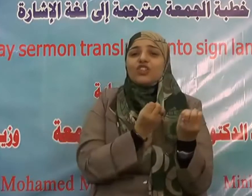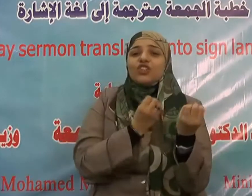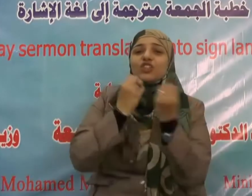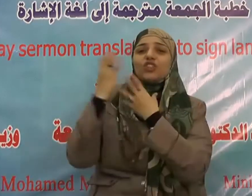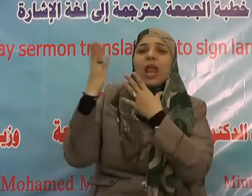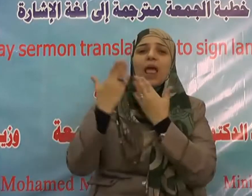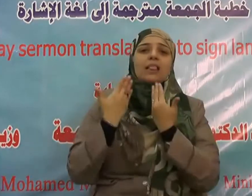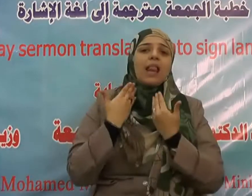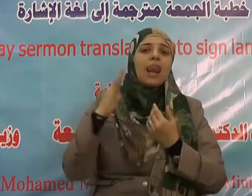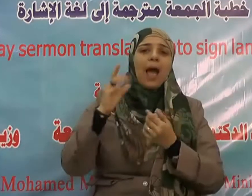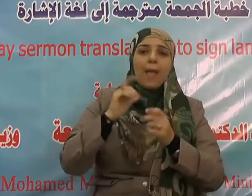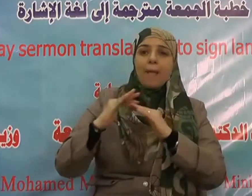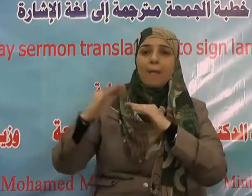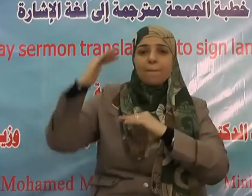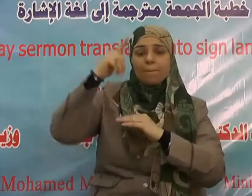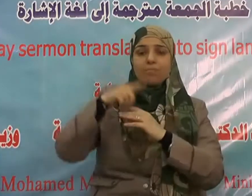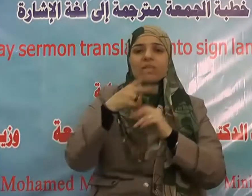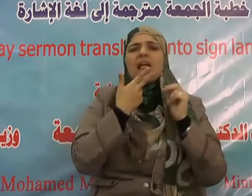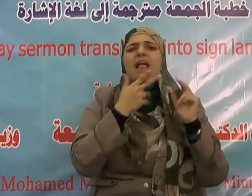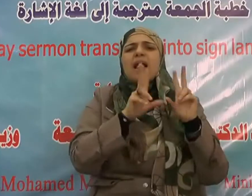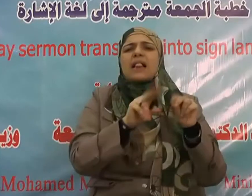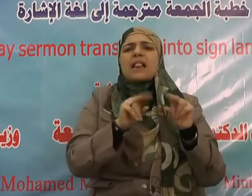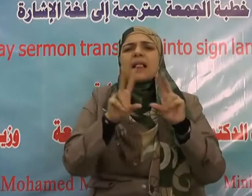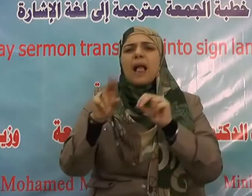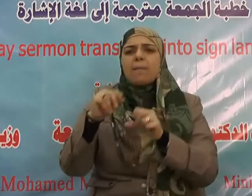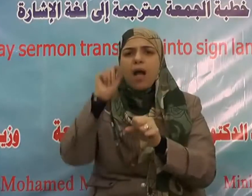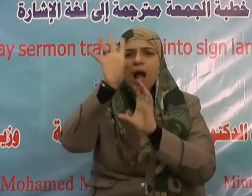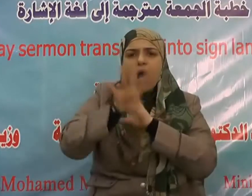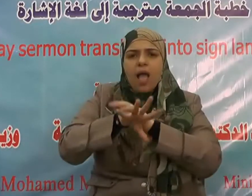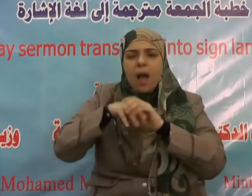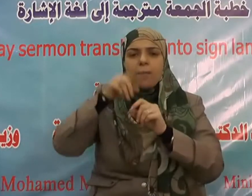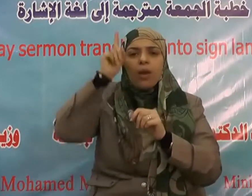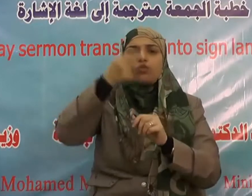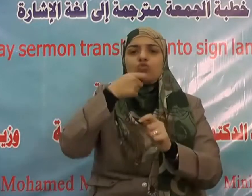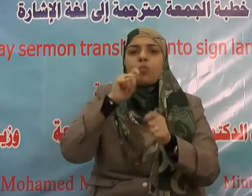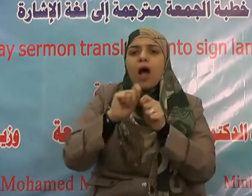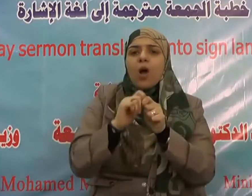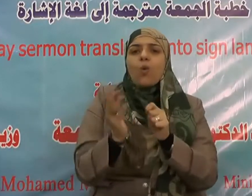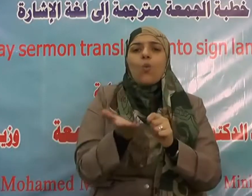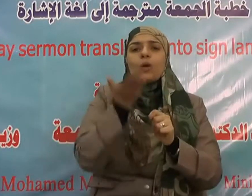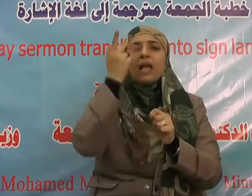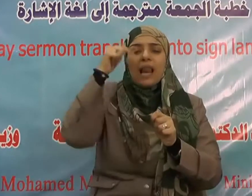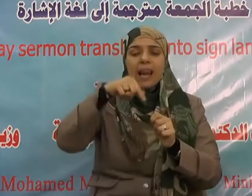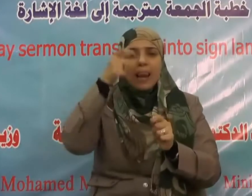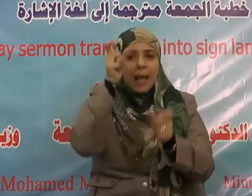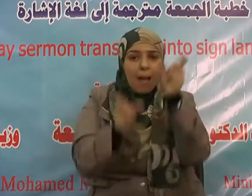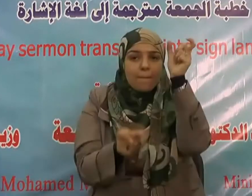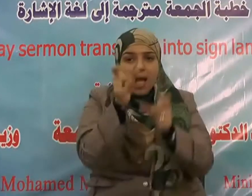بقلب مؤمن صادق إلا أقبل الله عز وجل بقلوب المؤمنين إليه